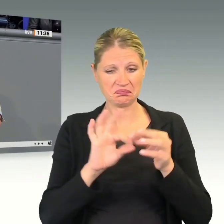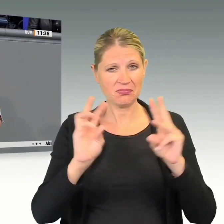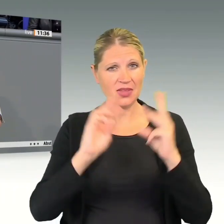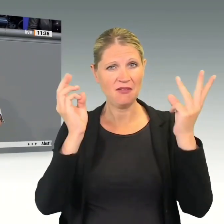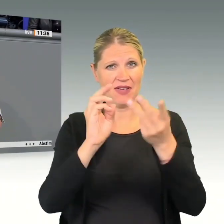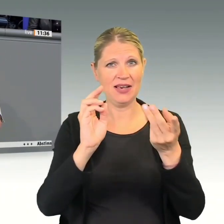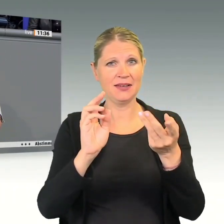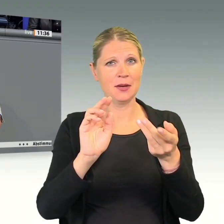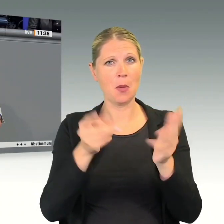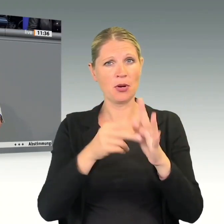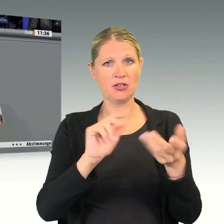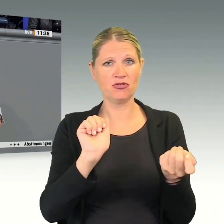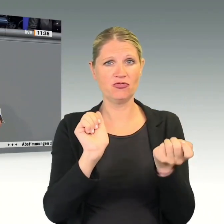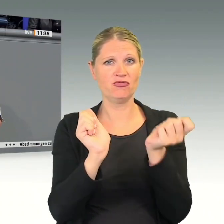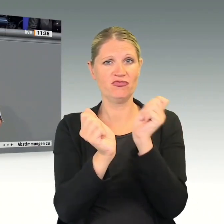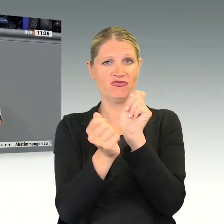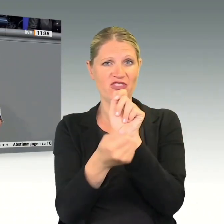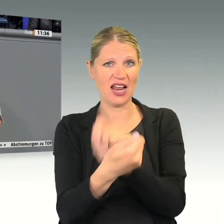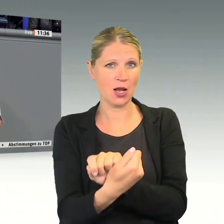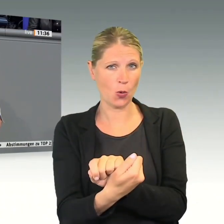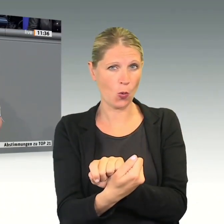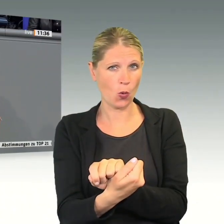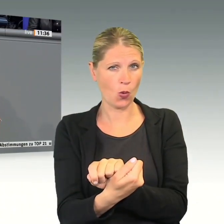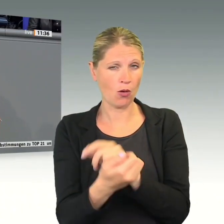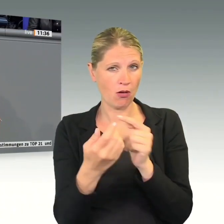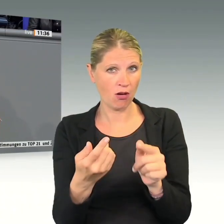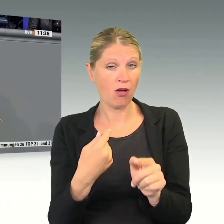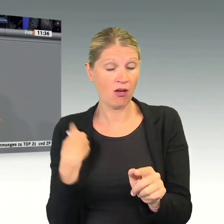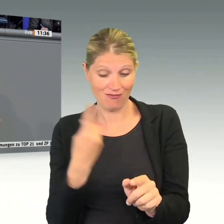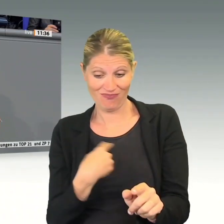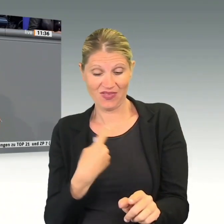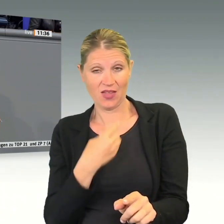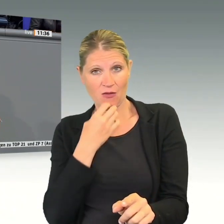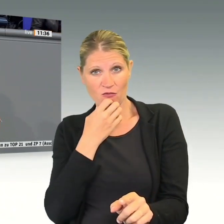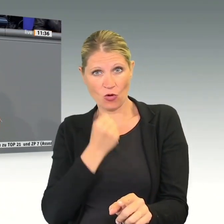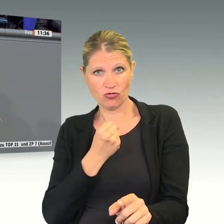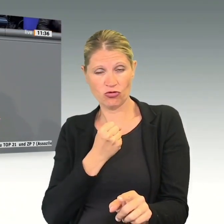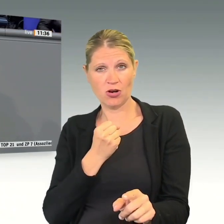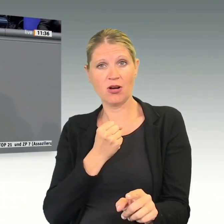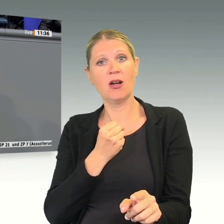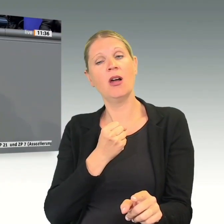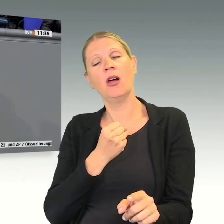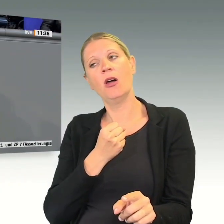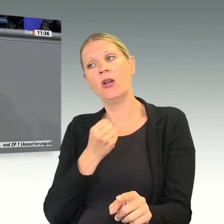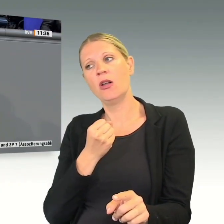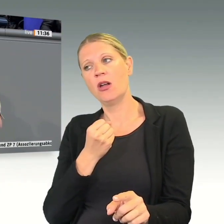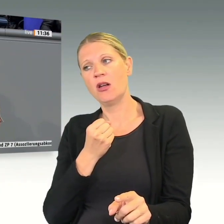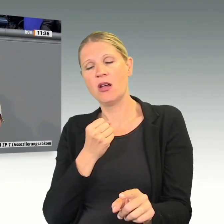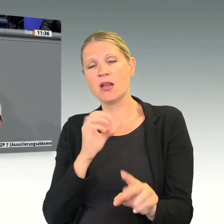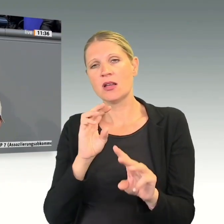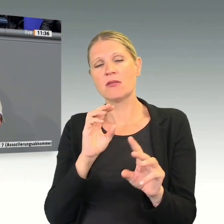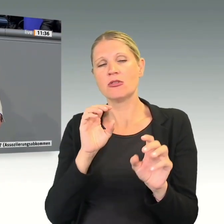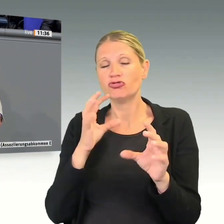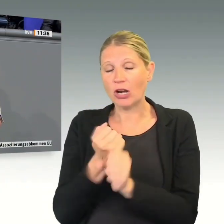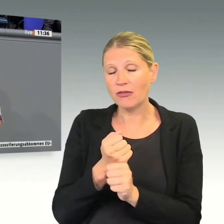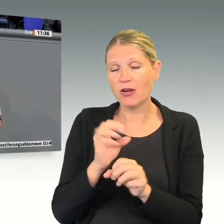weltpolitischen Lage, sind wir willens und in der Lage, geopolitisch zu handeln oder nicht? Manche